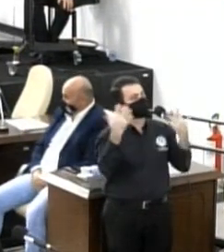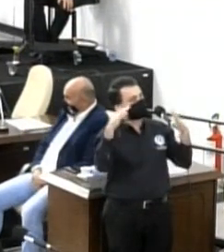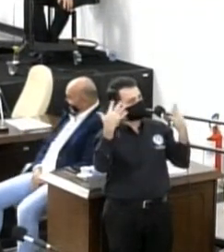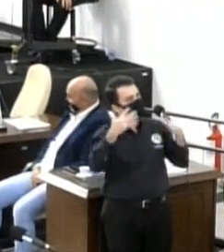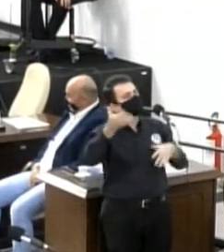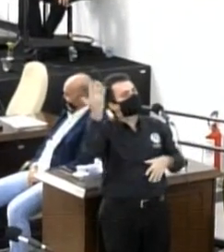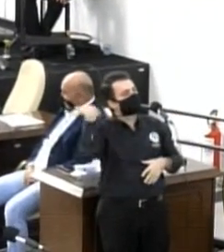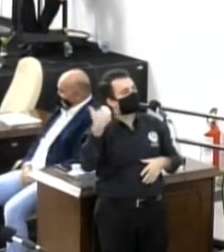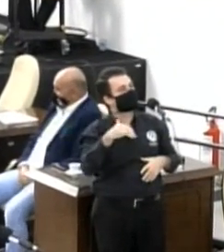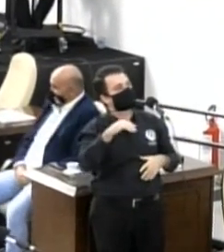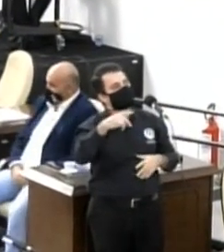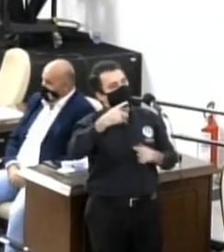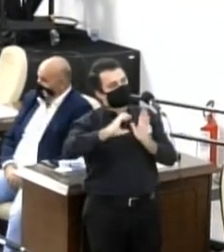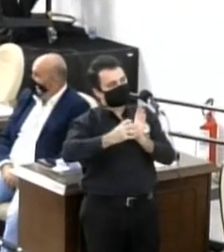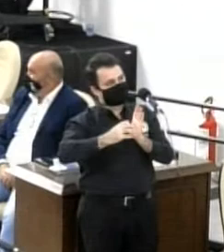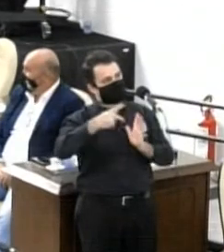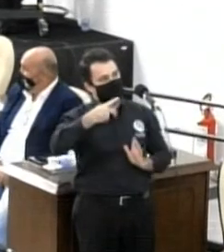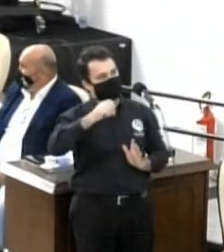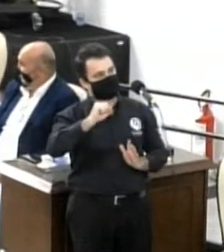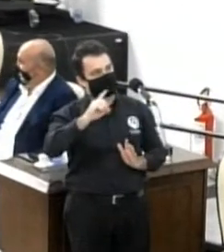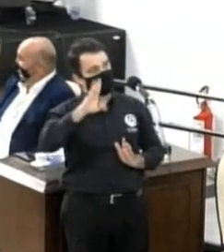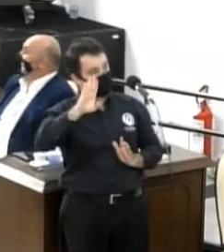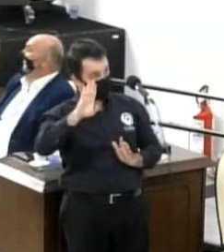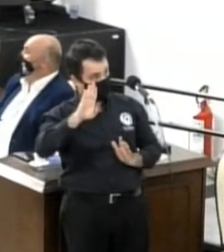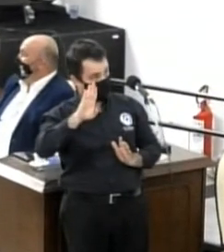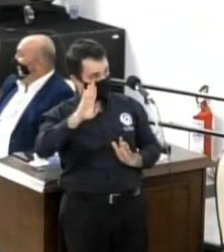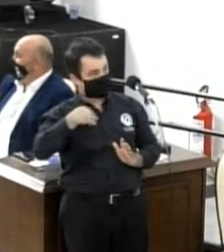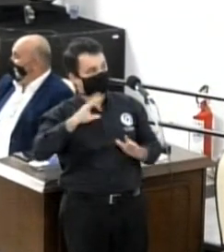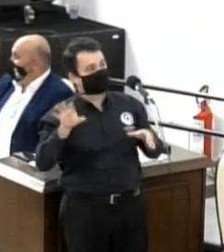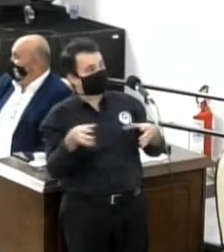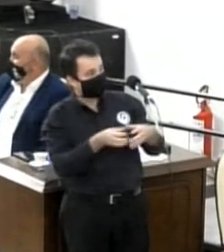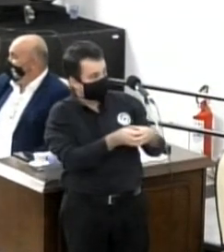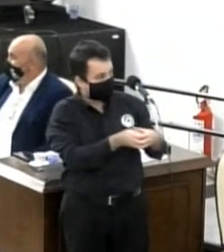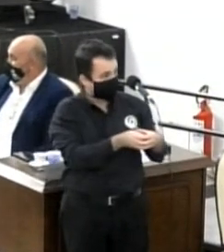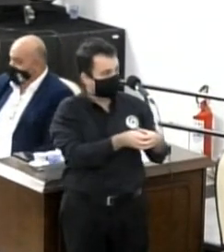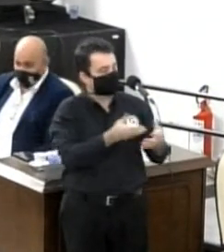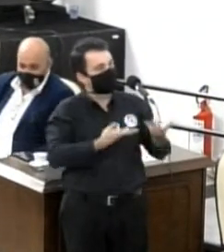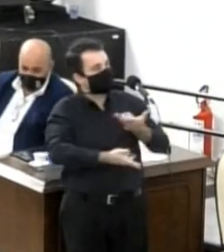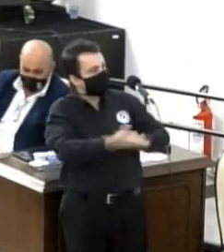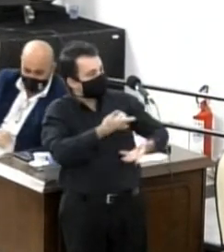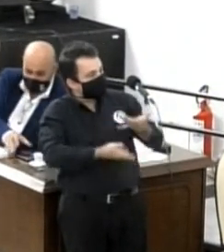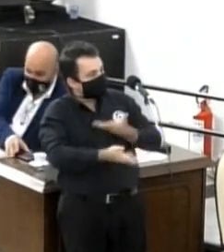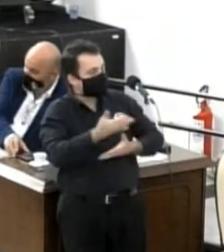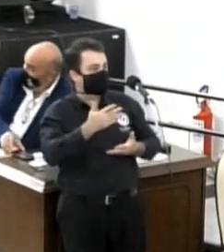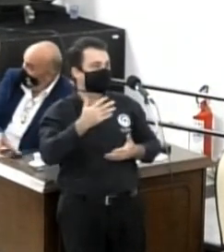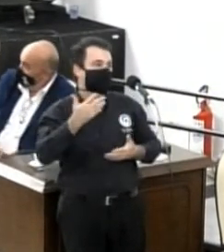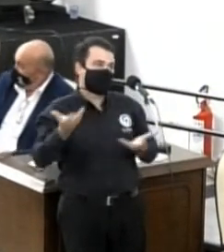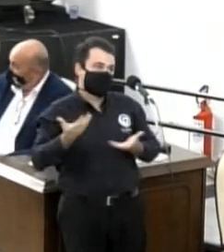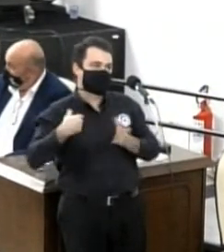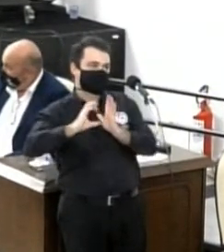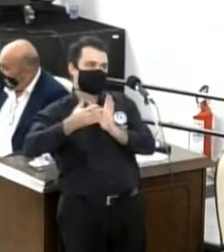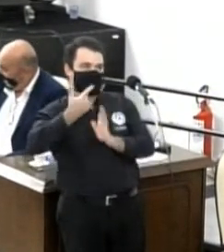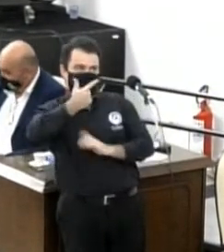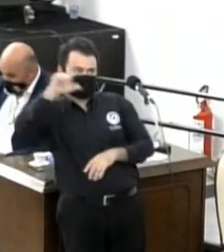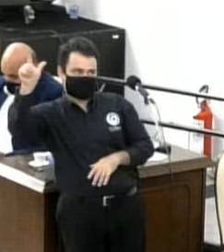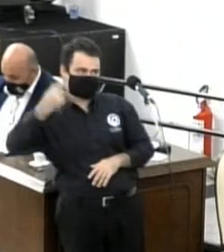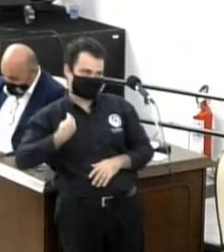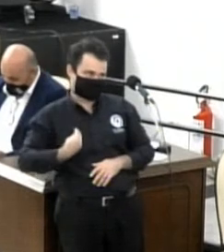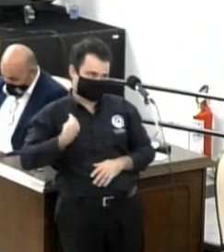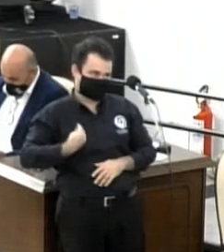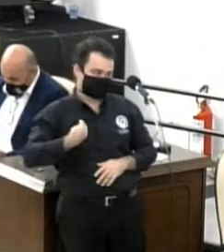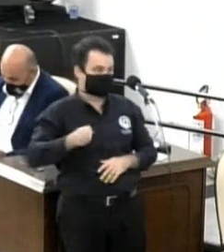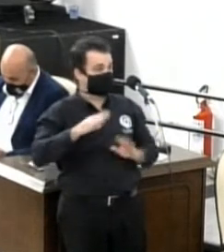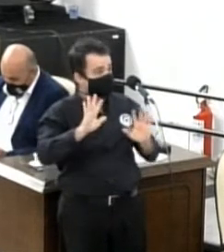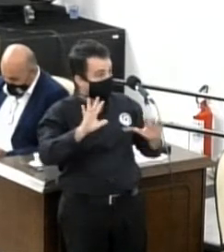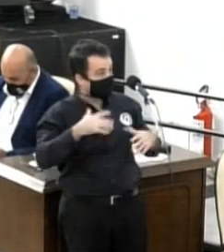juventude do PSDB. O destino quis que eu fosse por viés ao patriota e não poderia deixar de expressar minhas palavras,